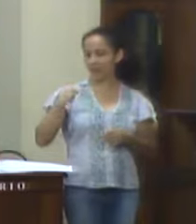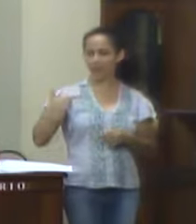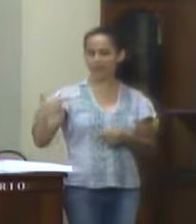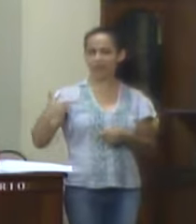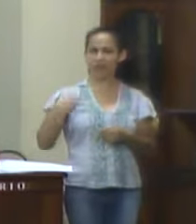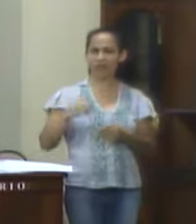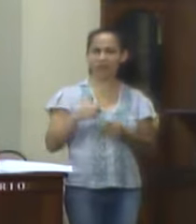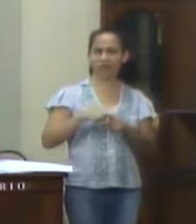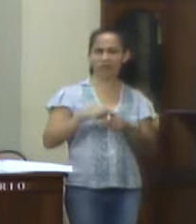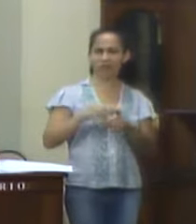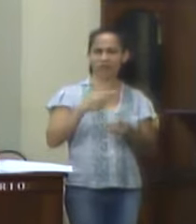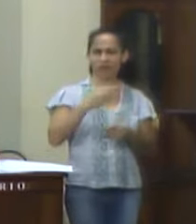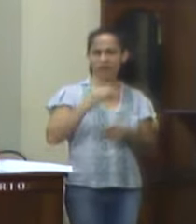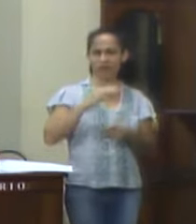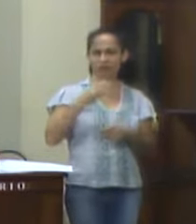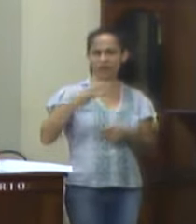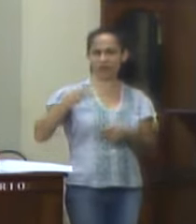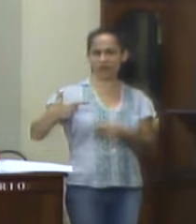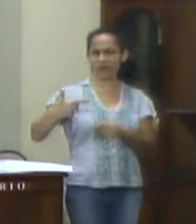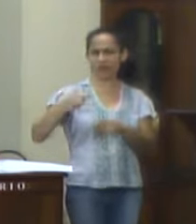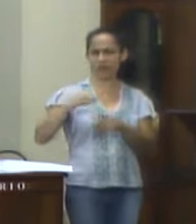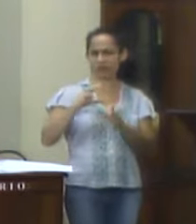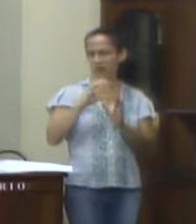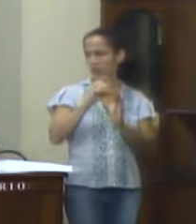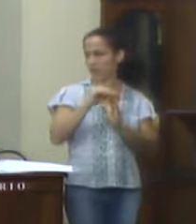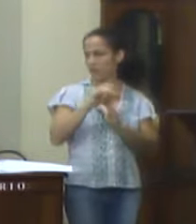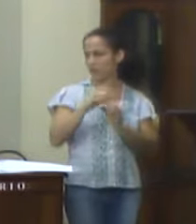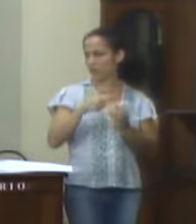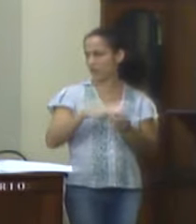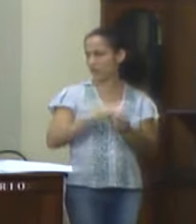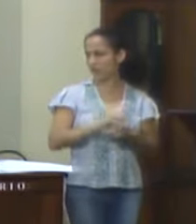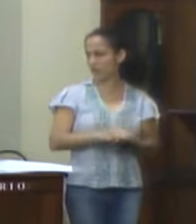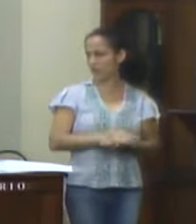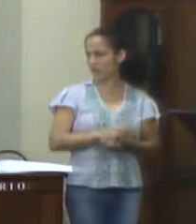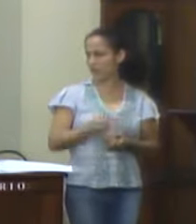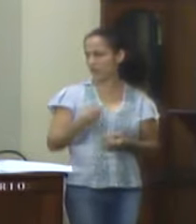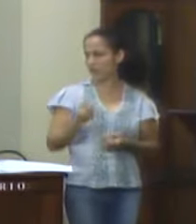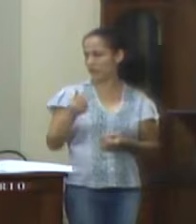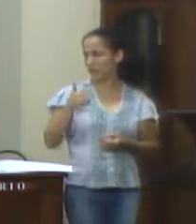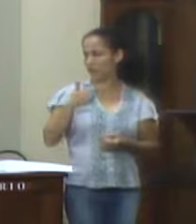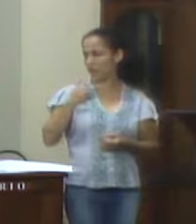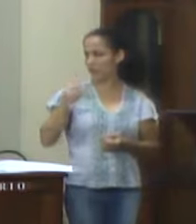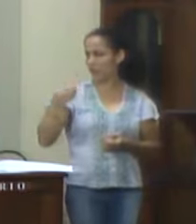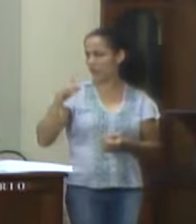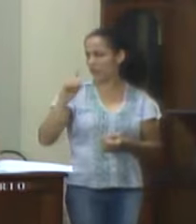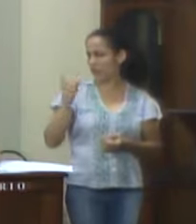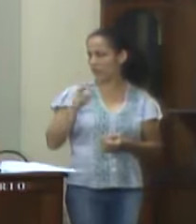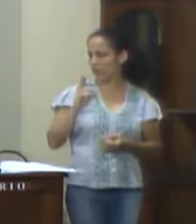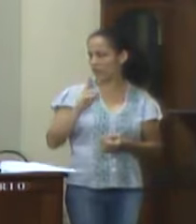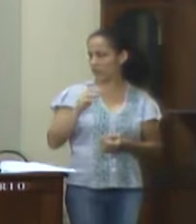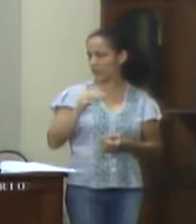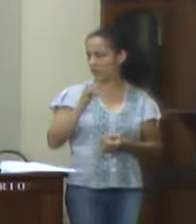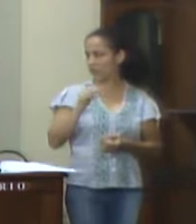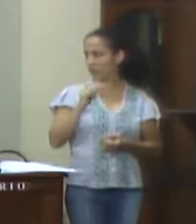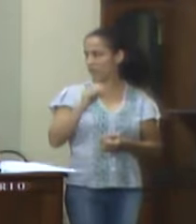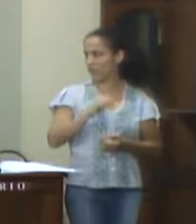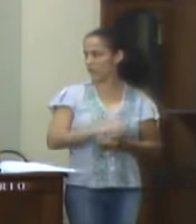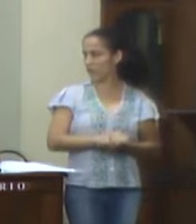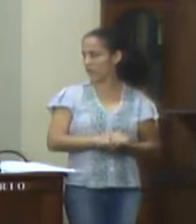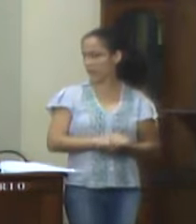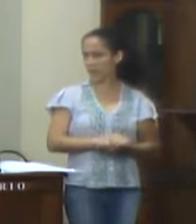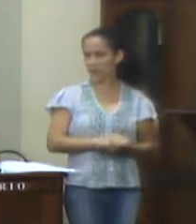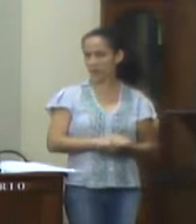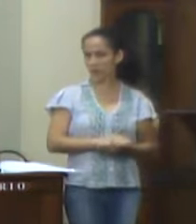-2032, Código 4490-5100, Valor 100 mil reais. Vereador Fábio Antônio Piri Jorge.